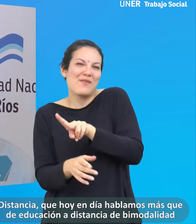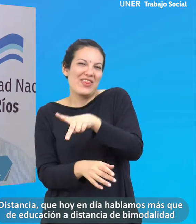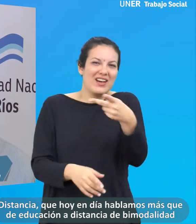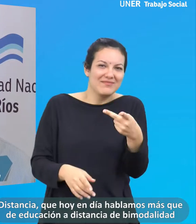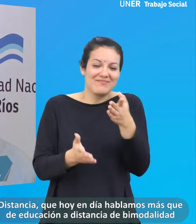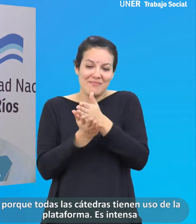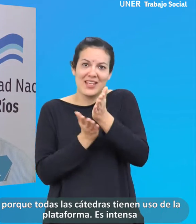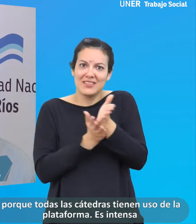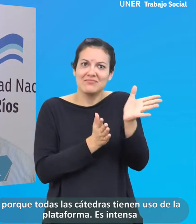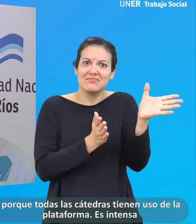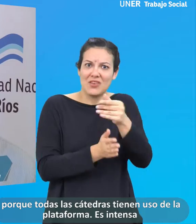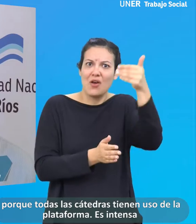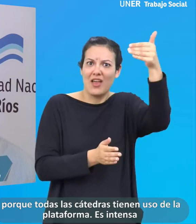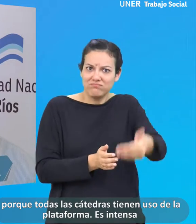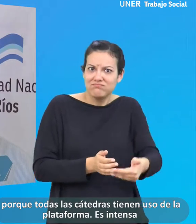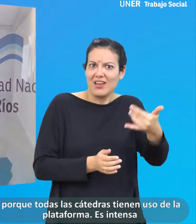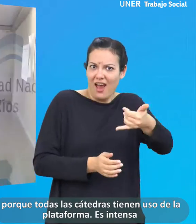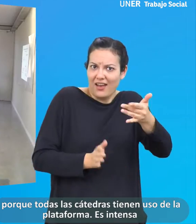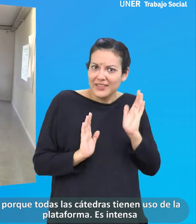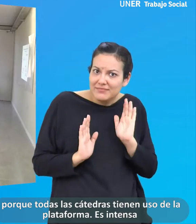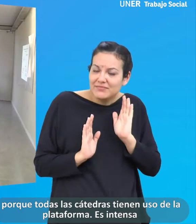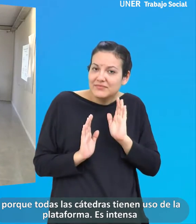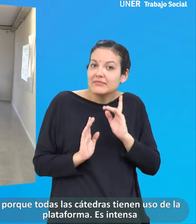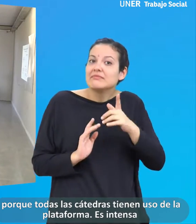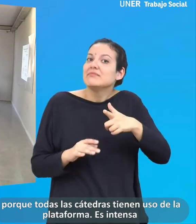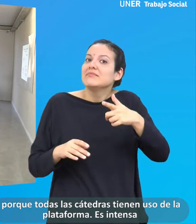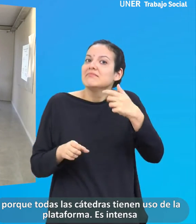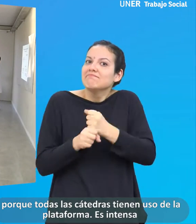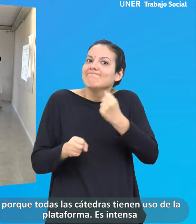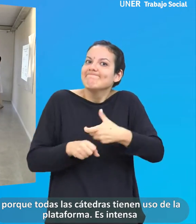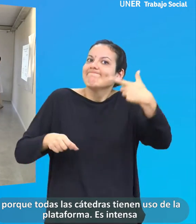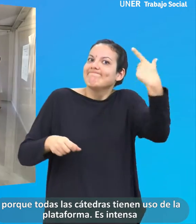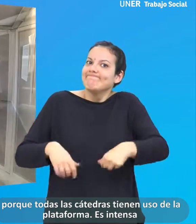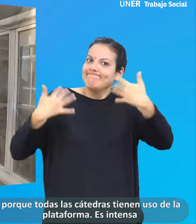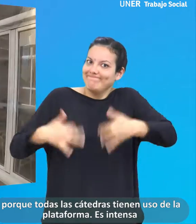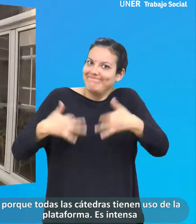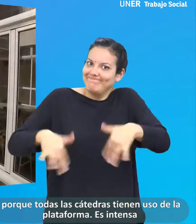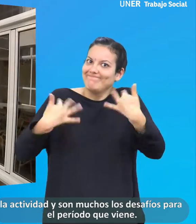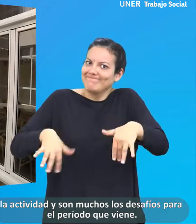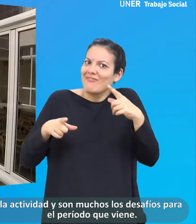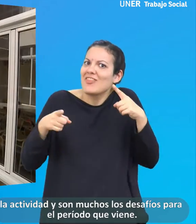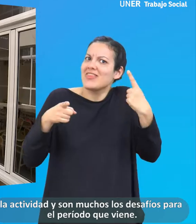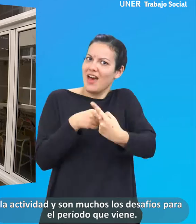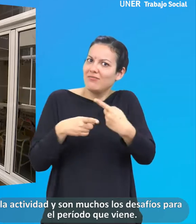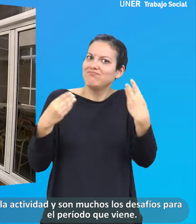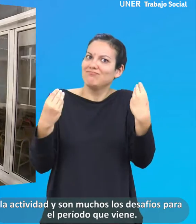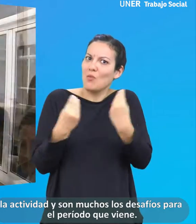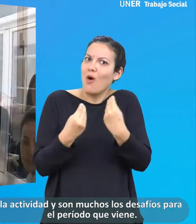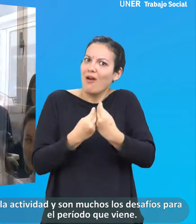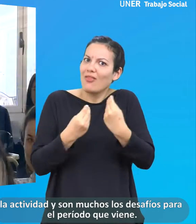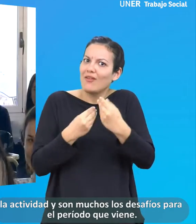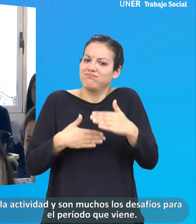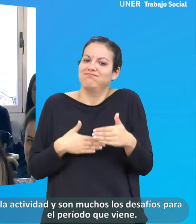todas las cátedras tienen uso de la plataforma. Es intensa la actividad y son muchos los desafíos para el